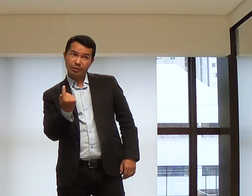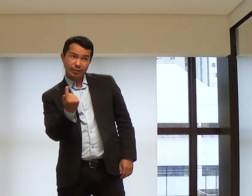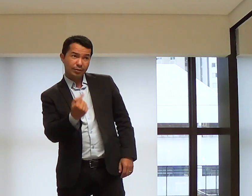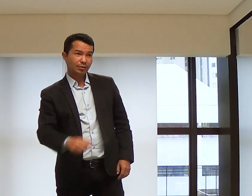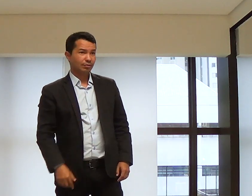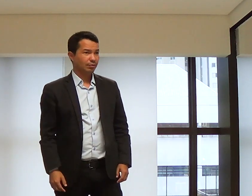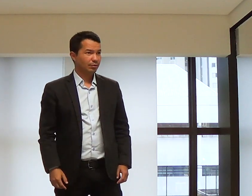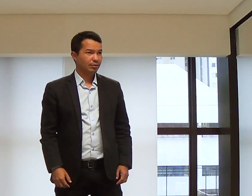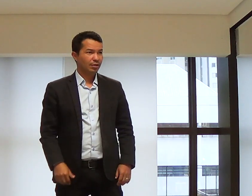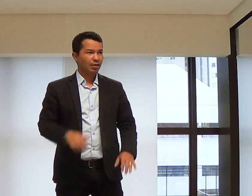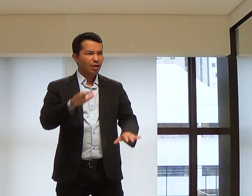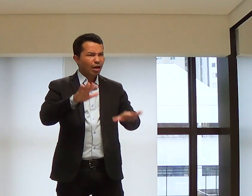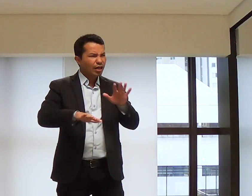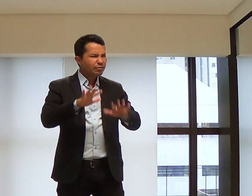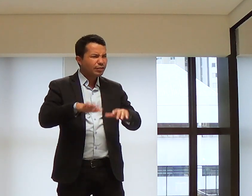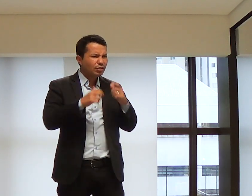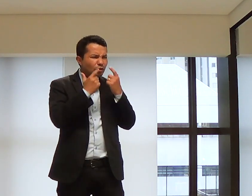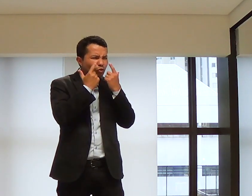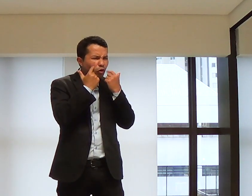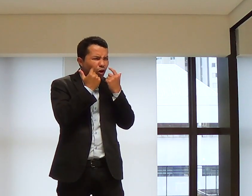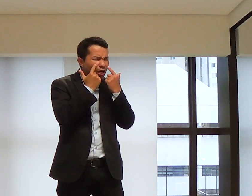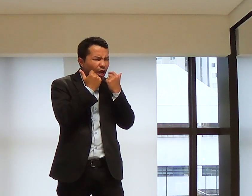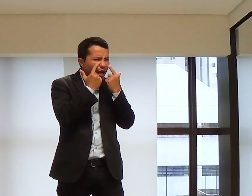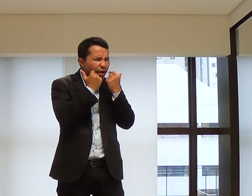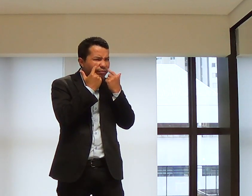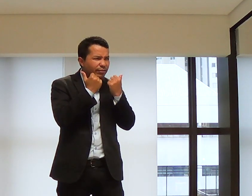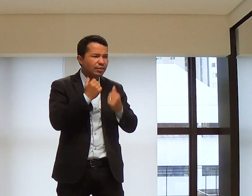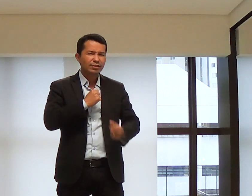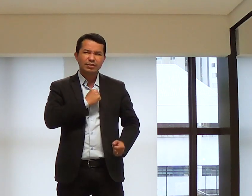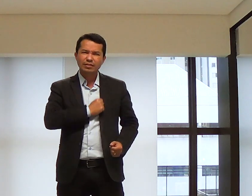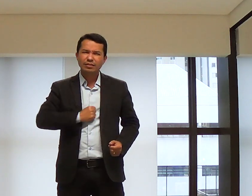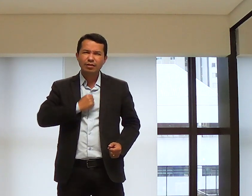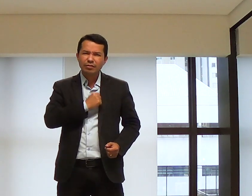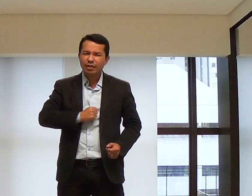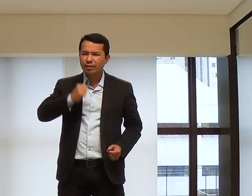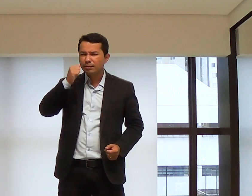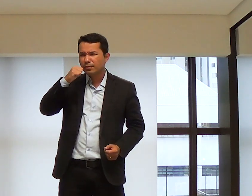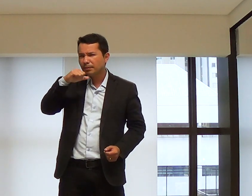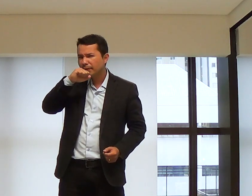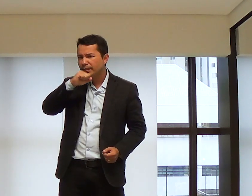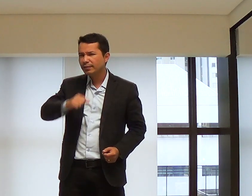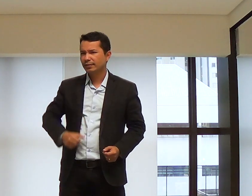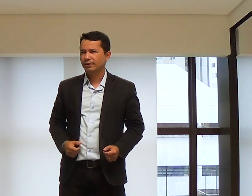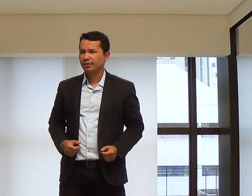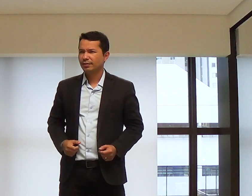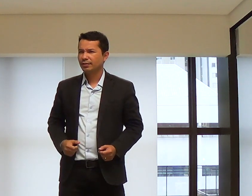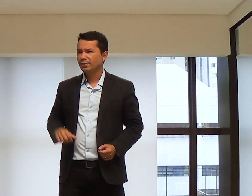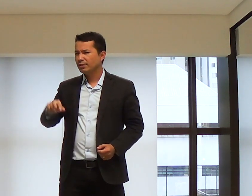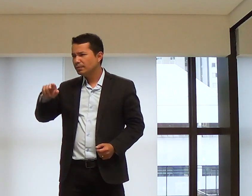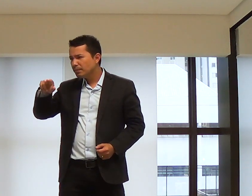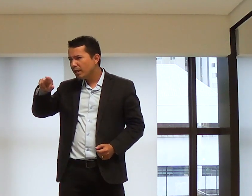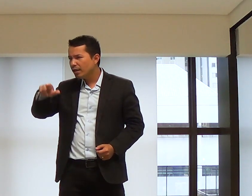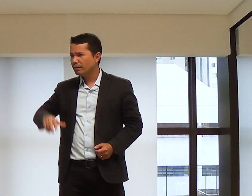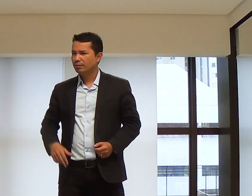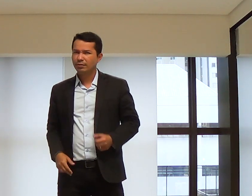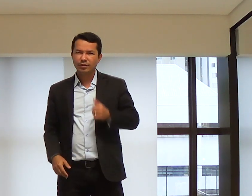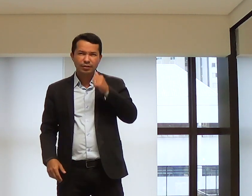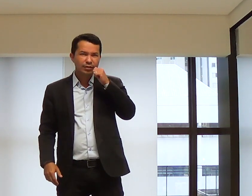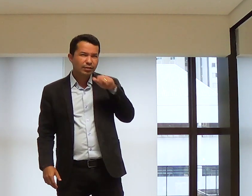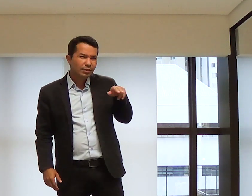Fiquei ali morando sozinha um pouquinho. Às vezes chorava. E dava saudade da minha mãe. Meus